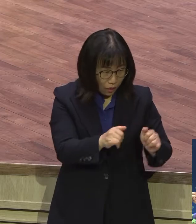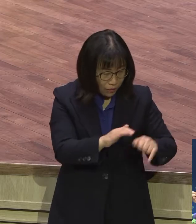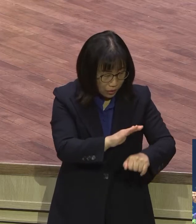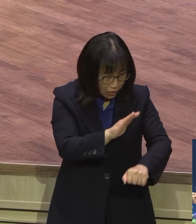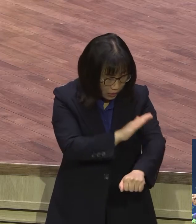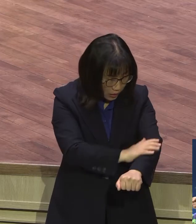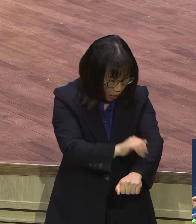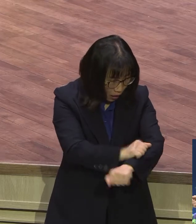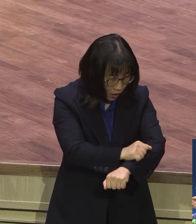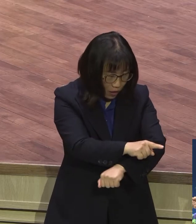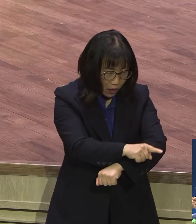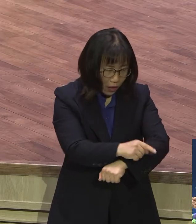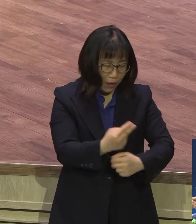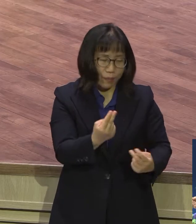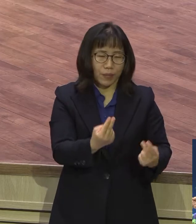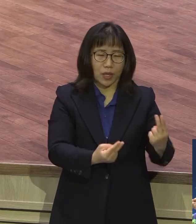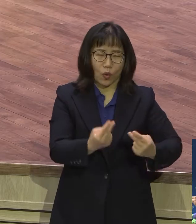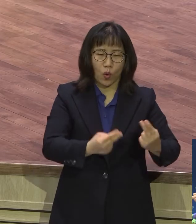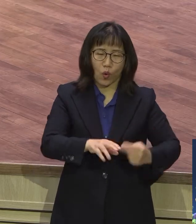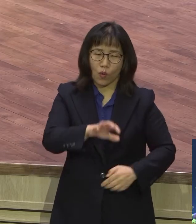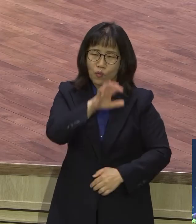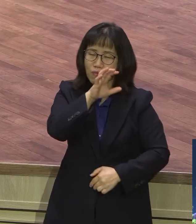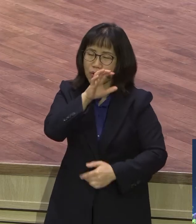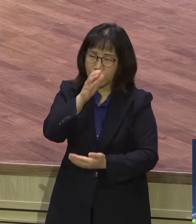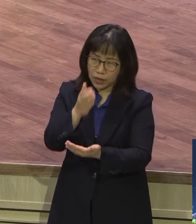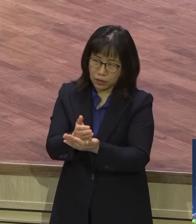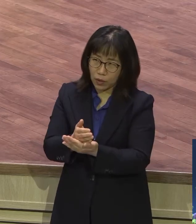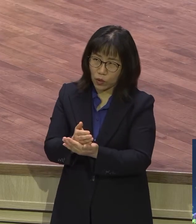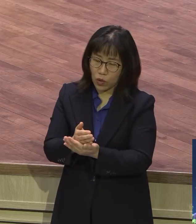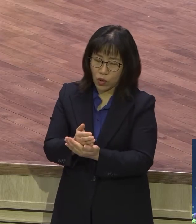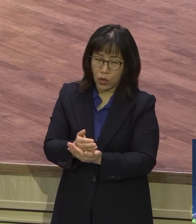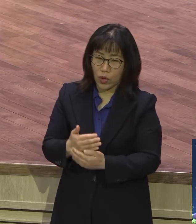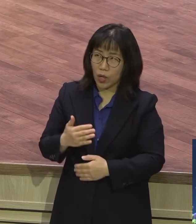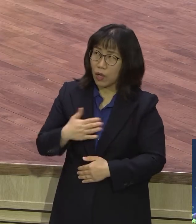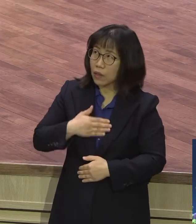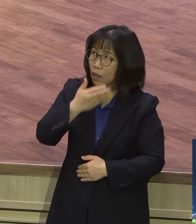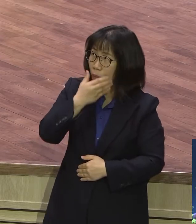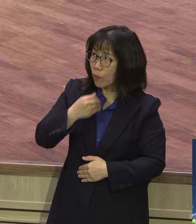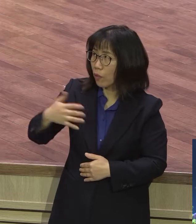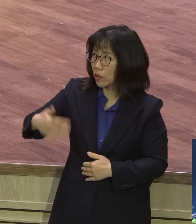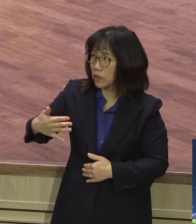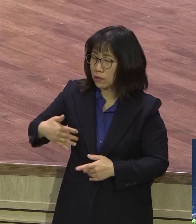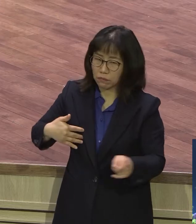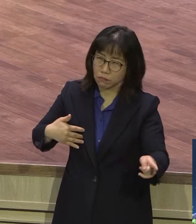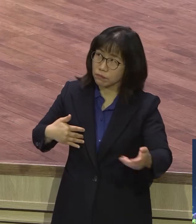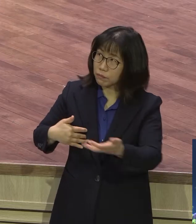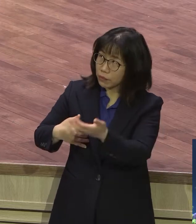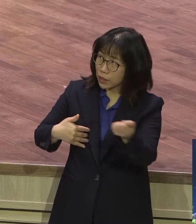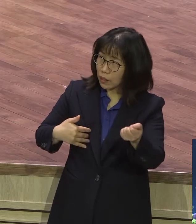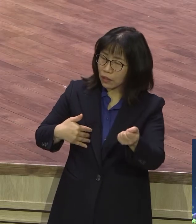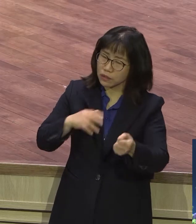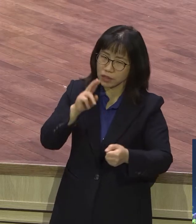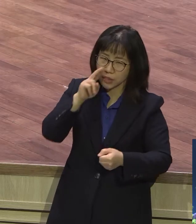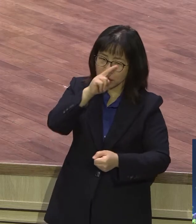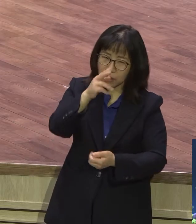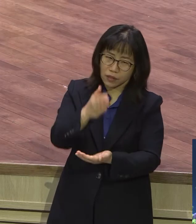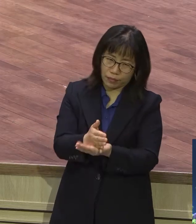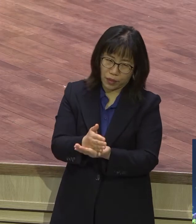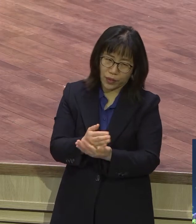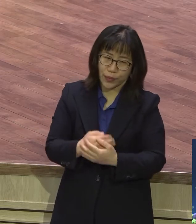불평하지 마세요 자기가 못 받은 건 남들이 받은 거 가지고 식이하고 질투하지 마세요 하나님 그 마음을